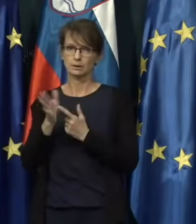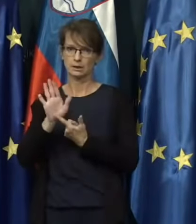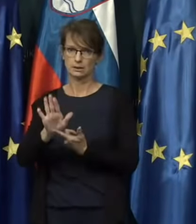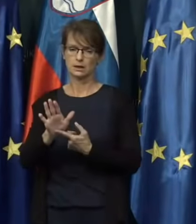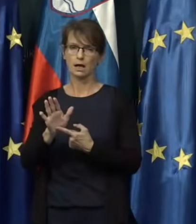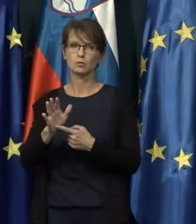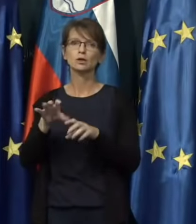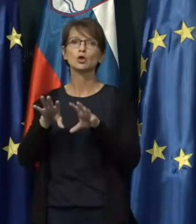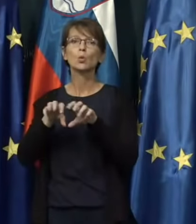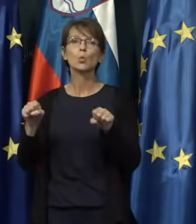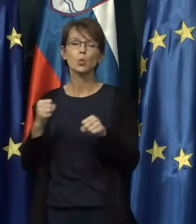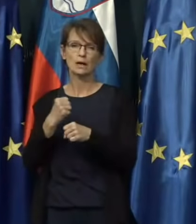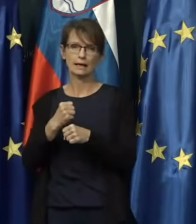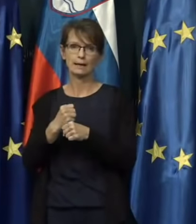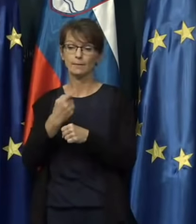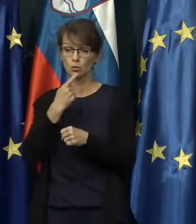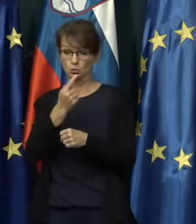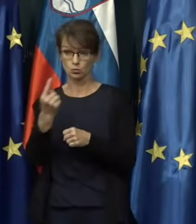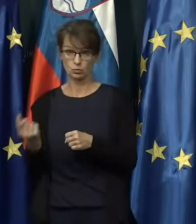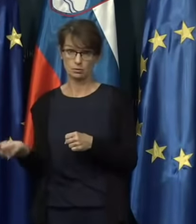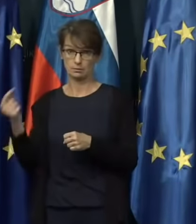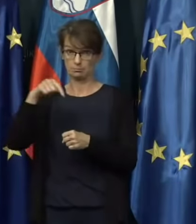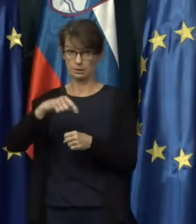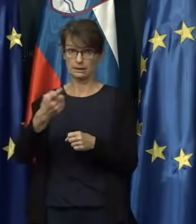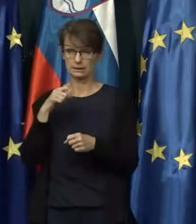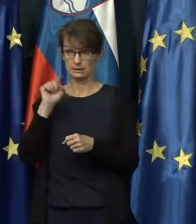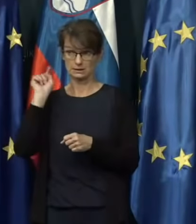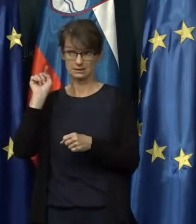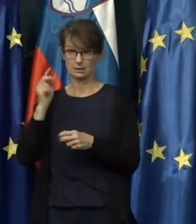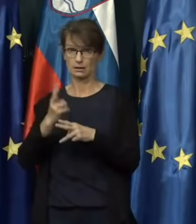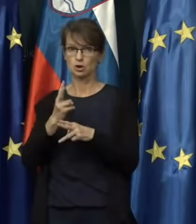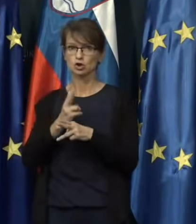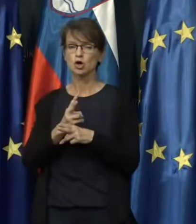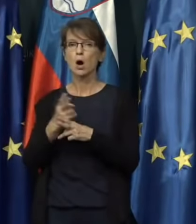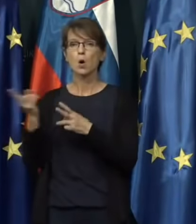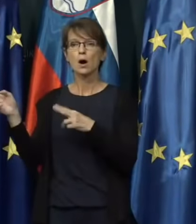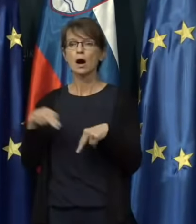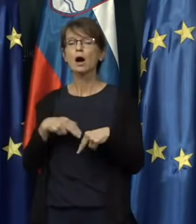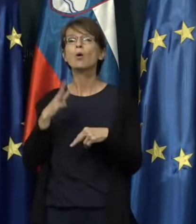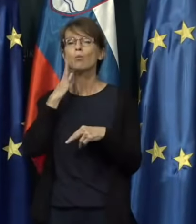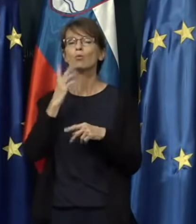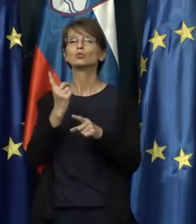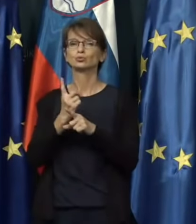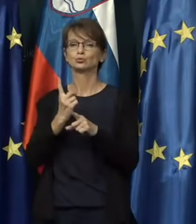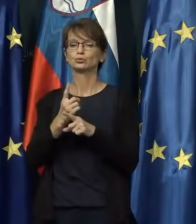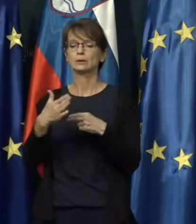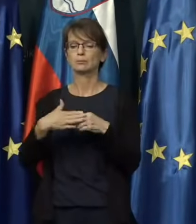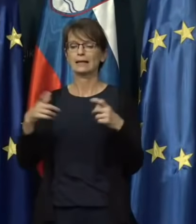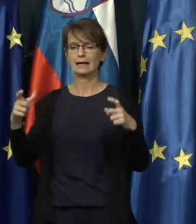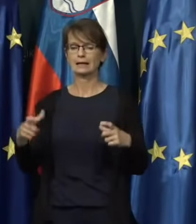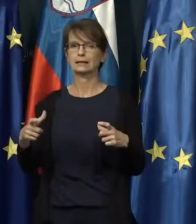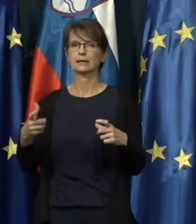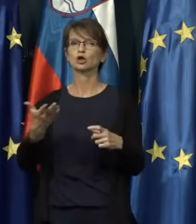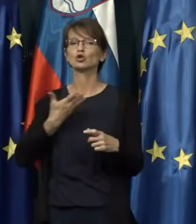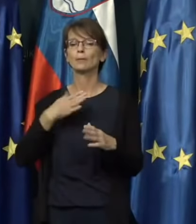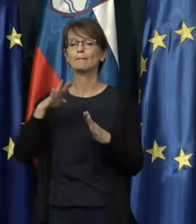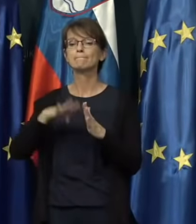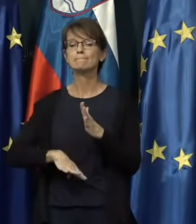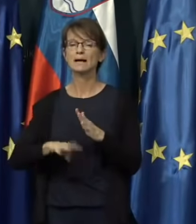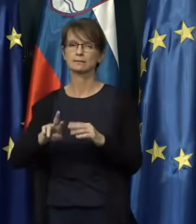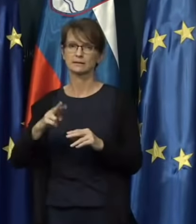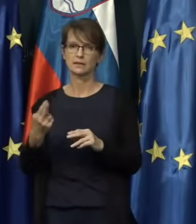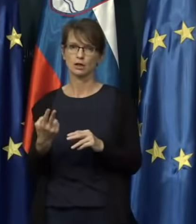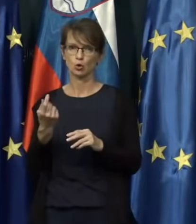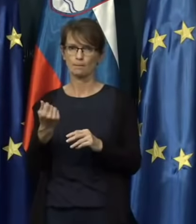bo, kdor bo prihajal iz teh držav, deležen tudi pri karanteni nižjega nadomestila.